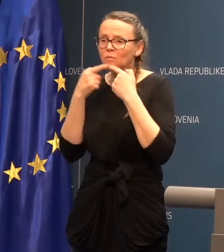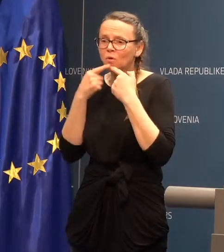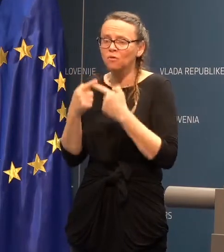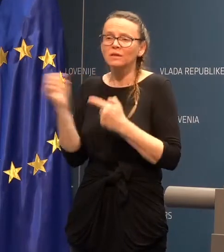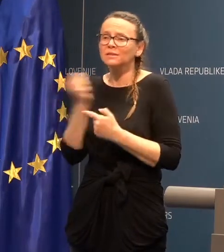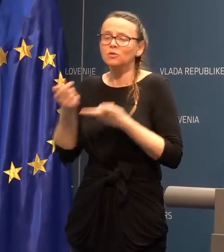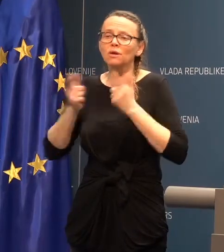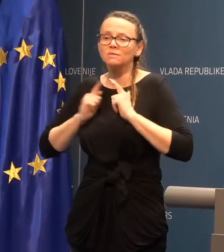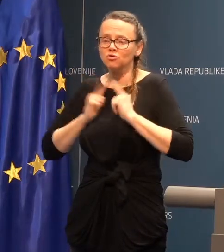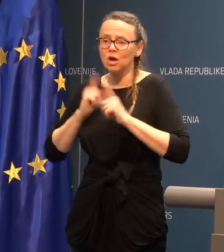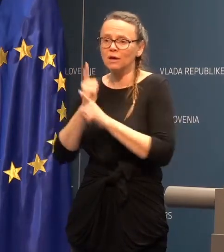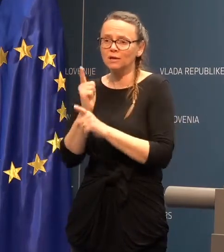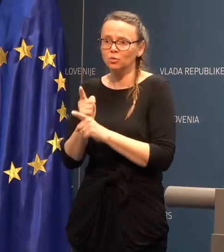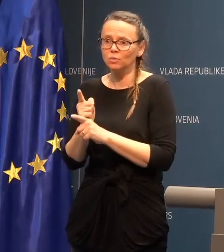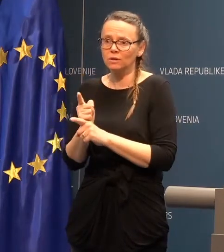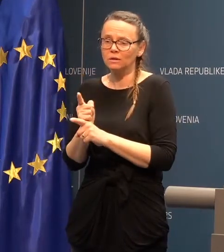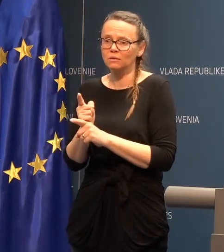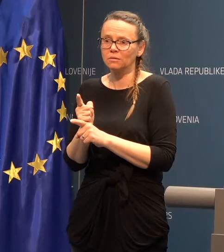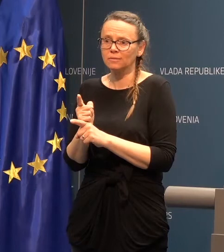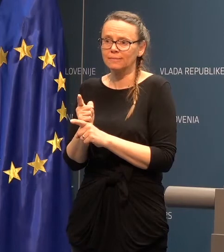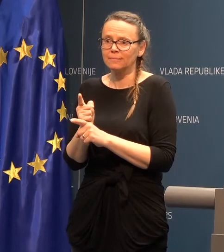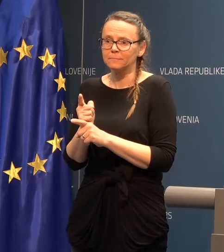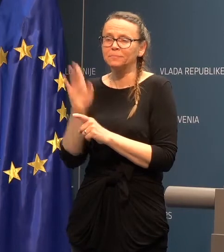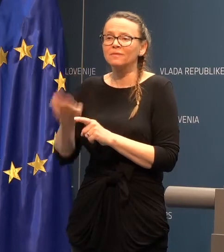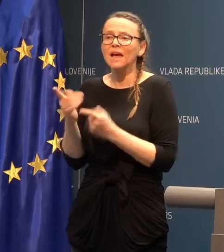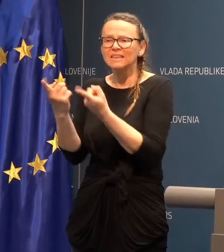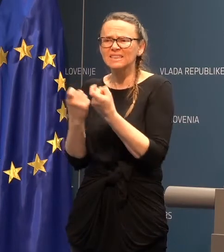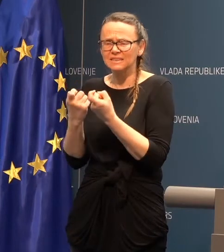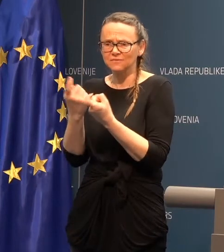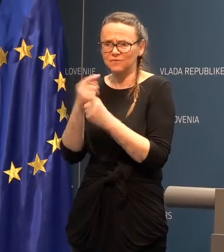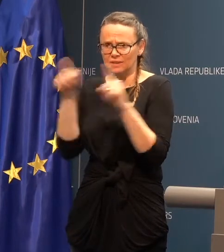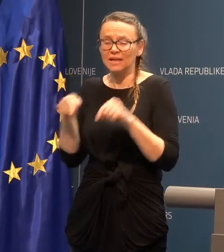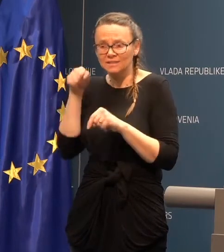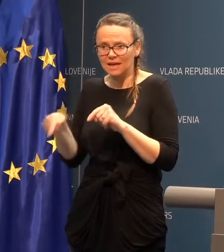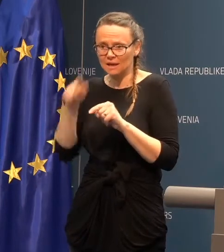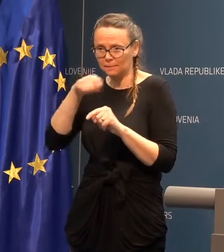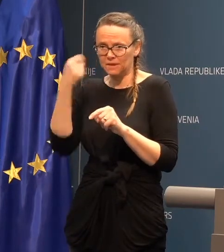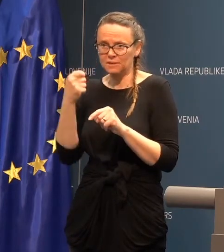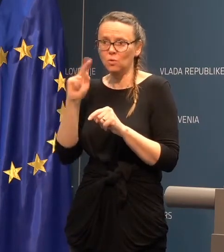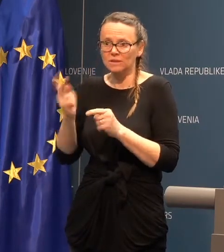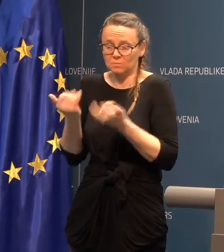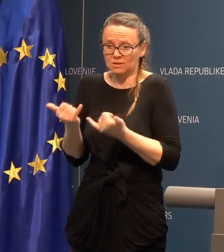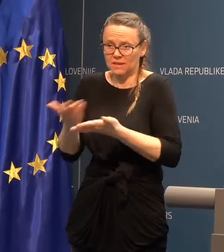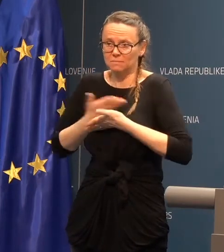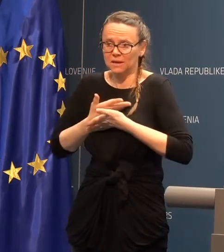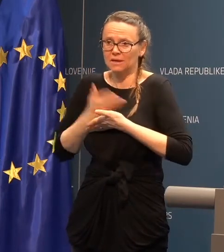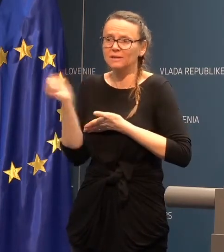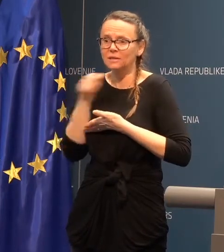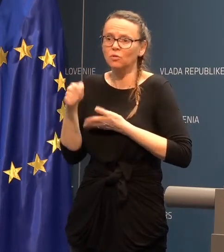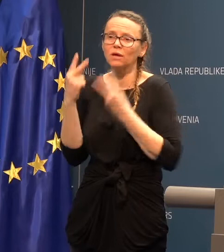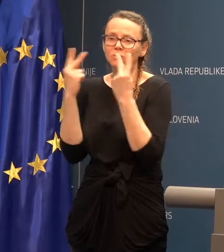pravzaprav smo čakali tudi na izvide teh prisov, ki smo pravkar prijeli, zaradi tega, ker je to v bistveno